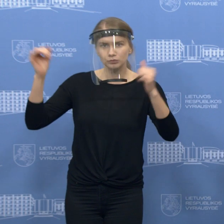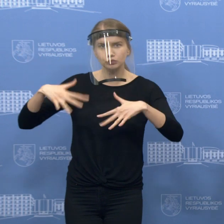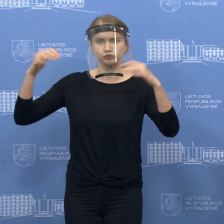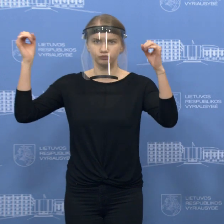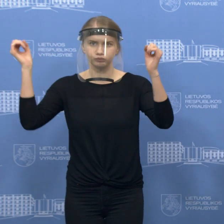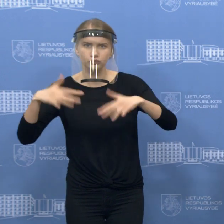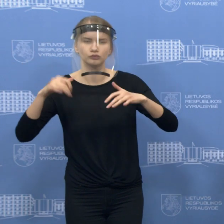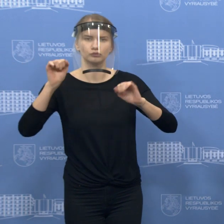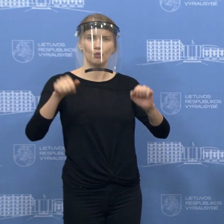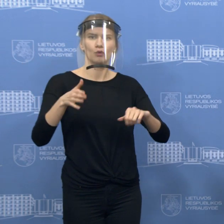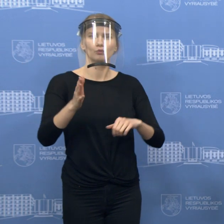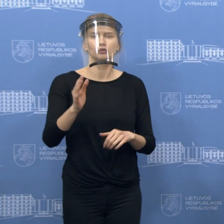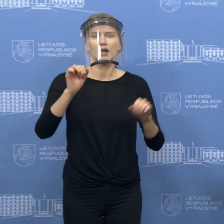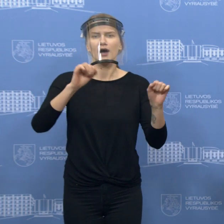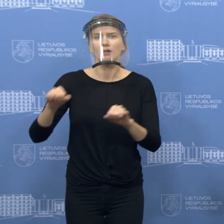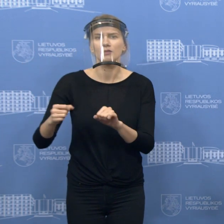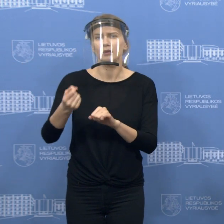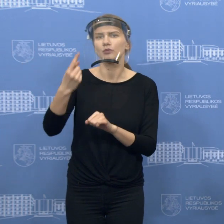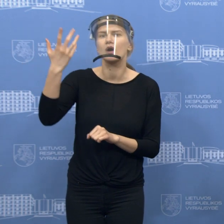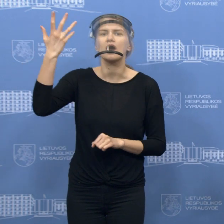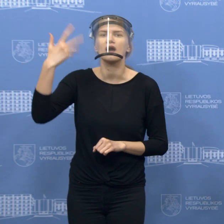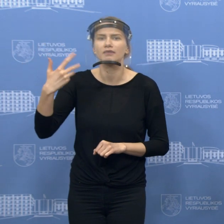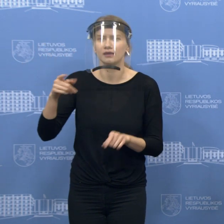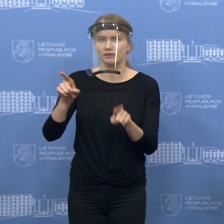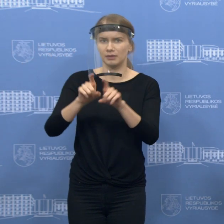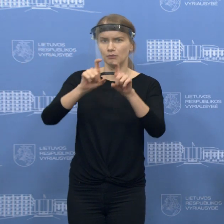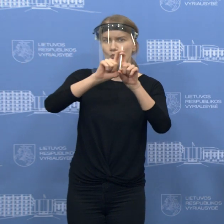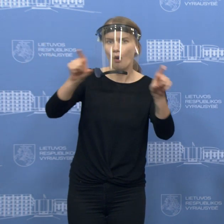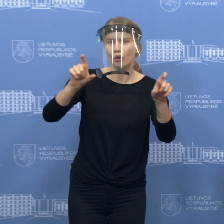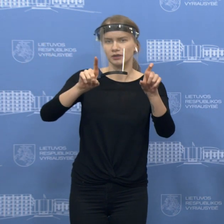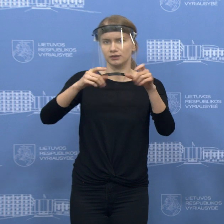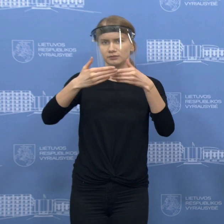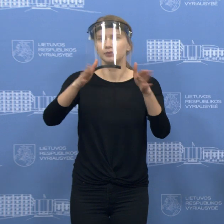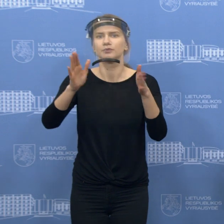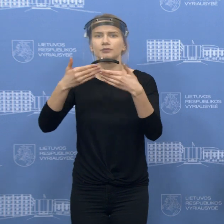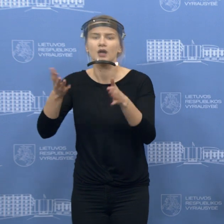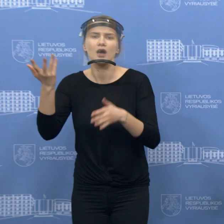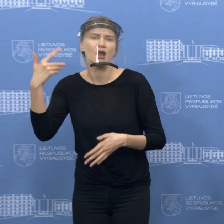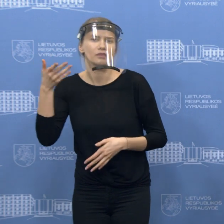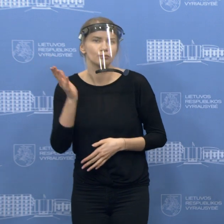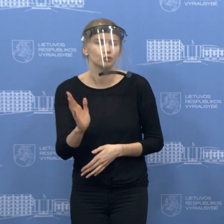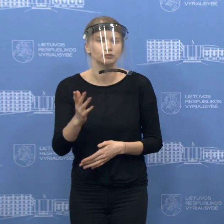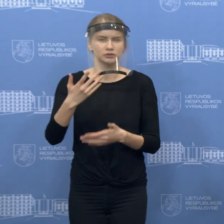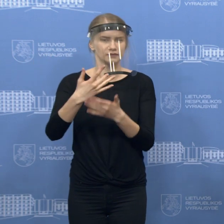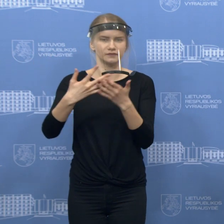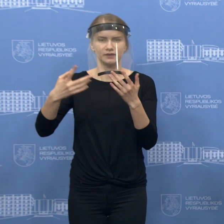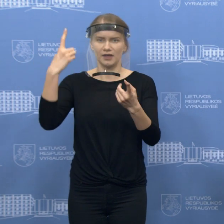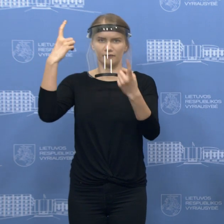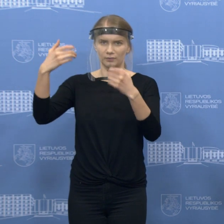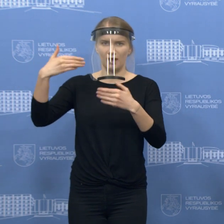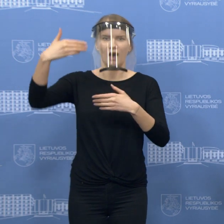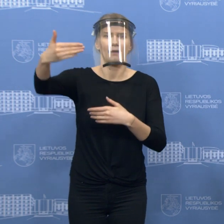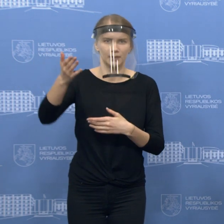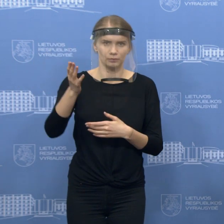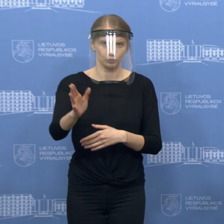atsirasti galimybė, galbūt ir mokymo įstokoms pradėti funkcionuoti, galbūt vėlgi pagal atskiras klasės, bet tai